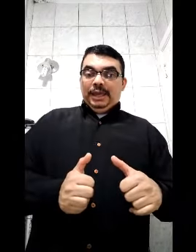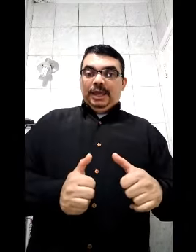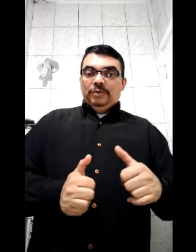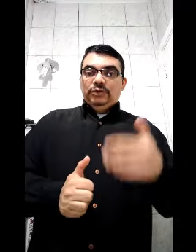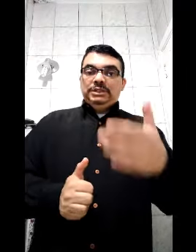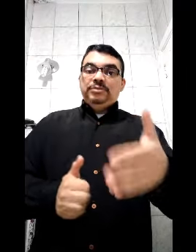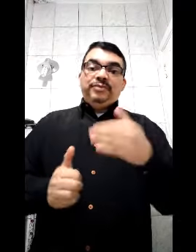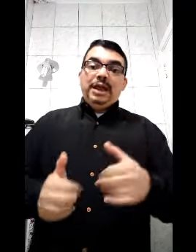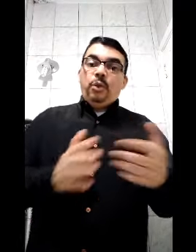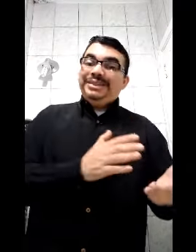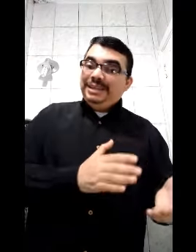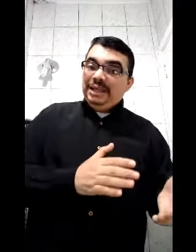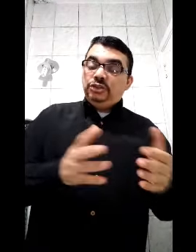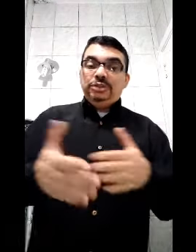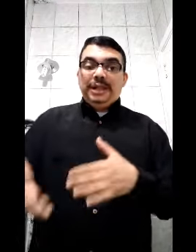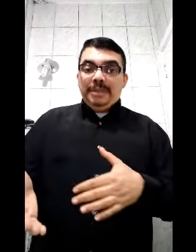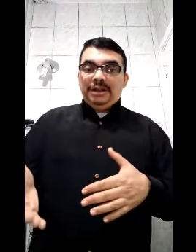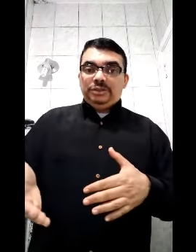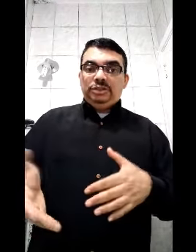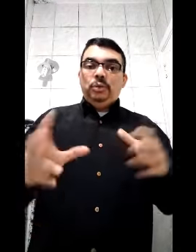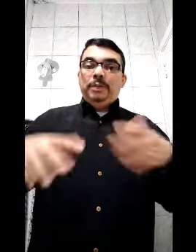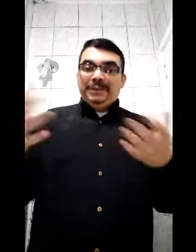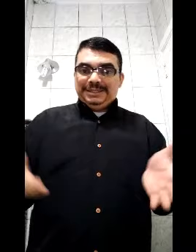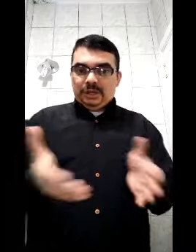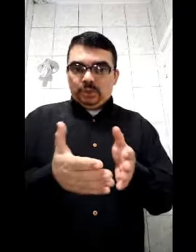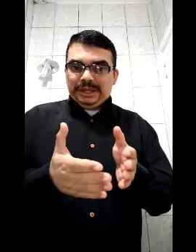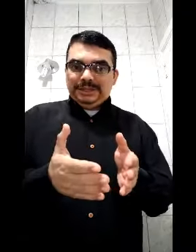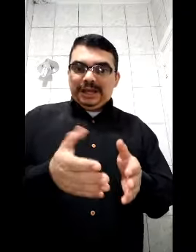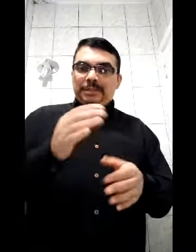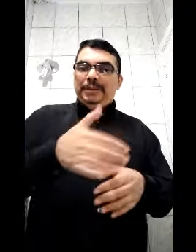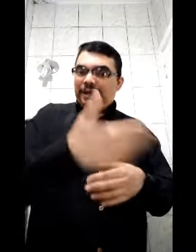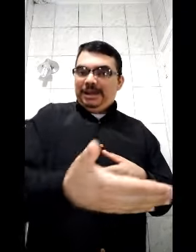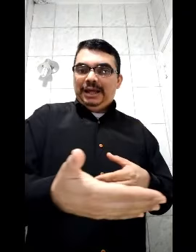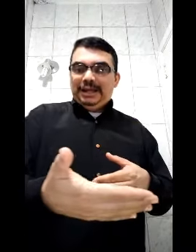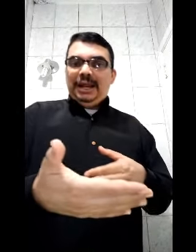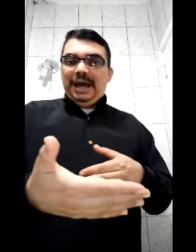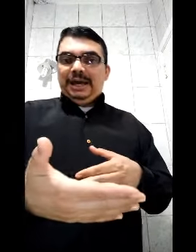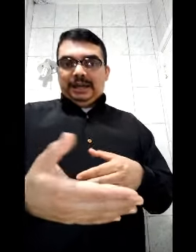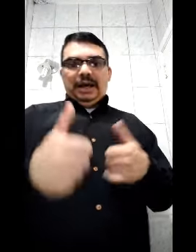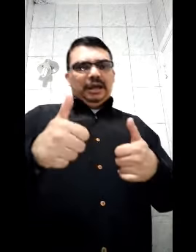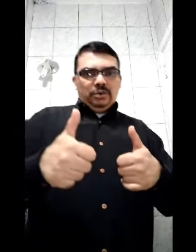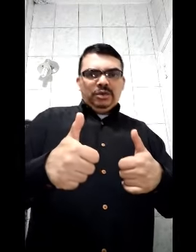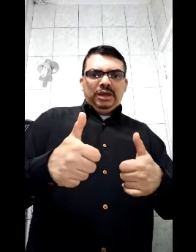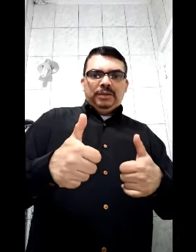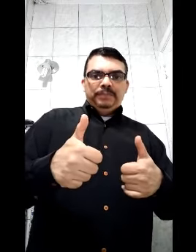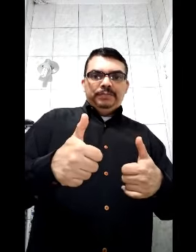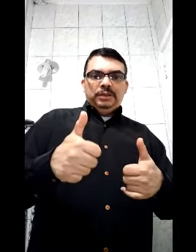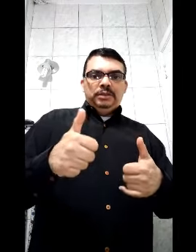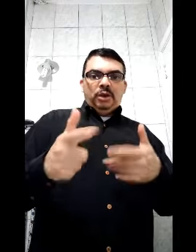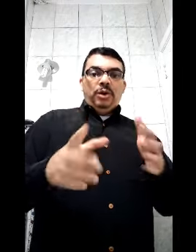você vai falar com um atendente de telemarketing. Uma empresa contratada para trabalhar naquela área. Ah, é ok. Então